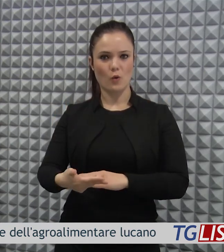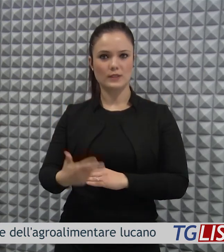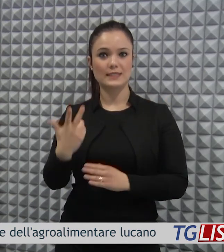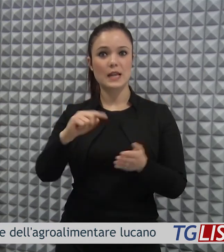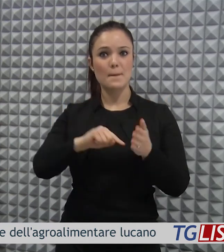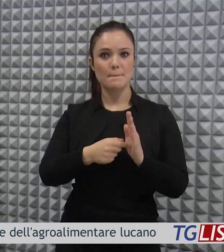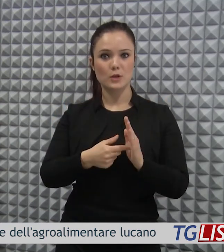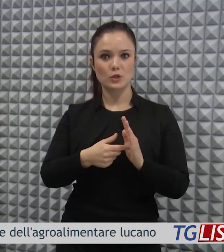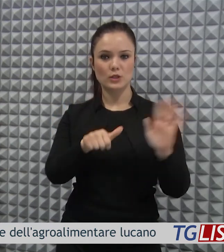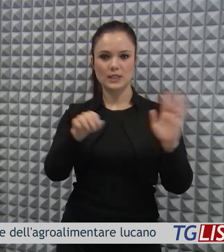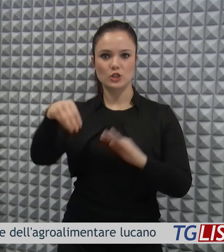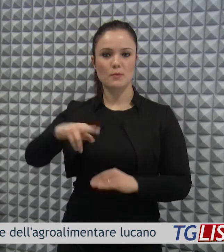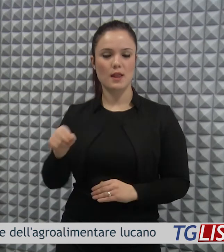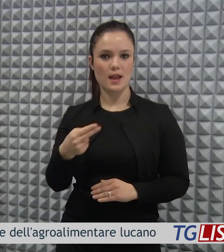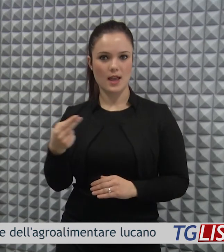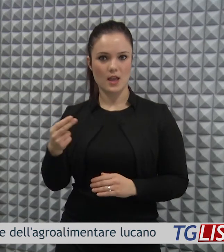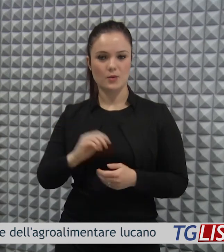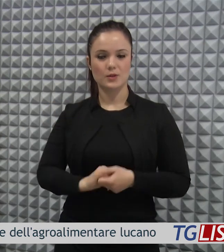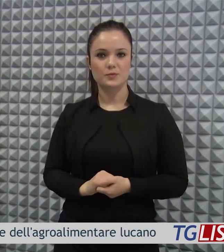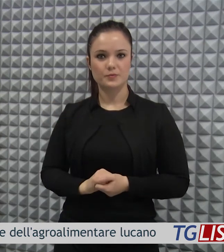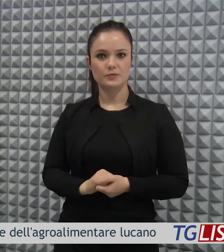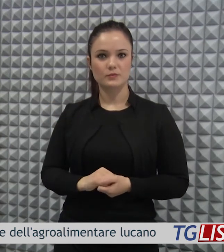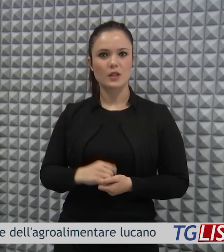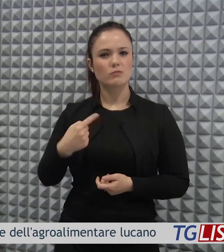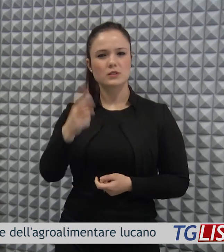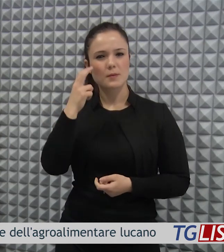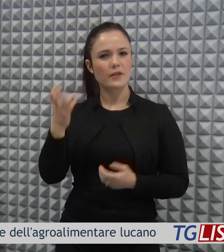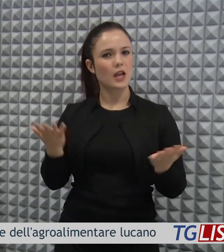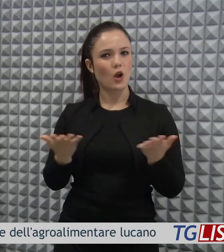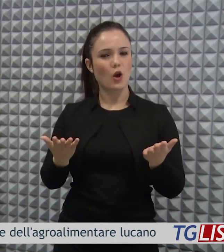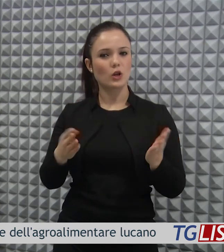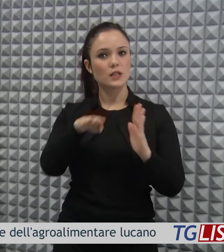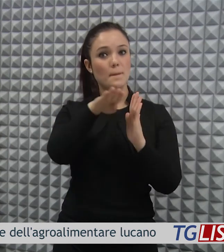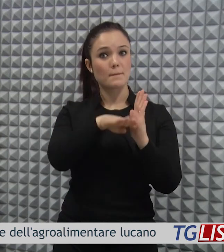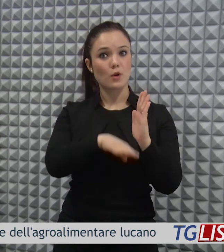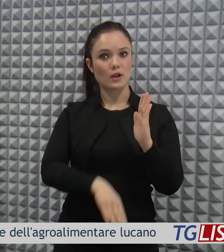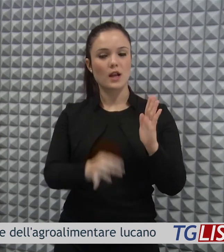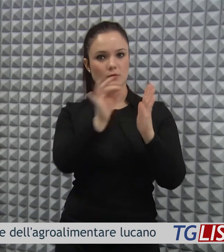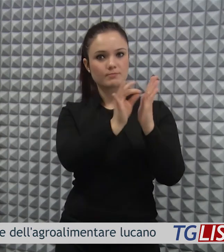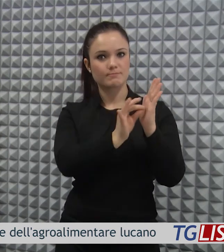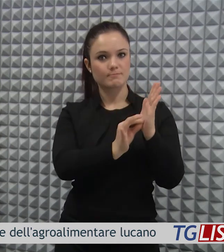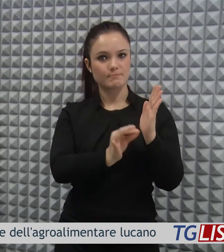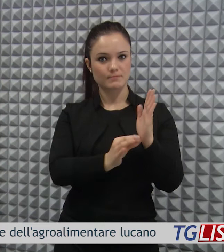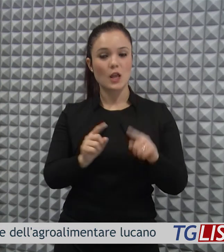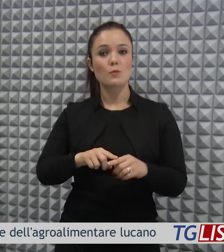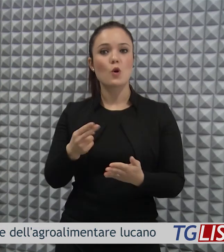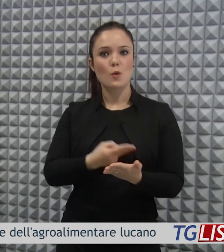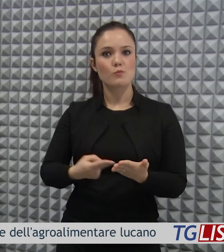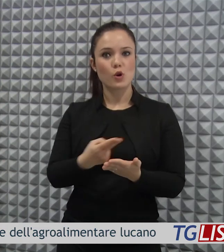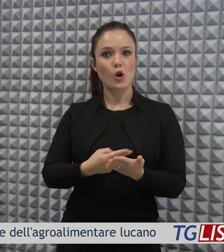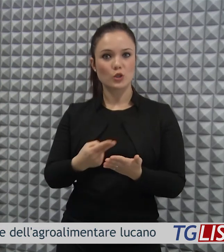3,6 milioni di euro che prevedono programmi articolati e